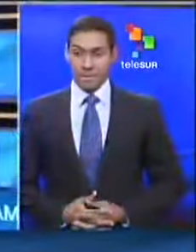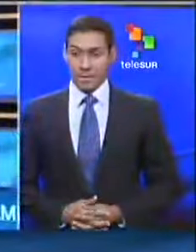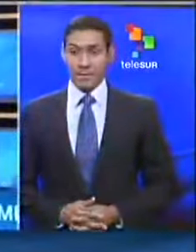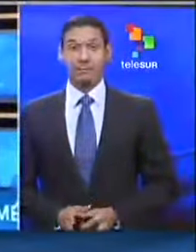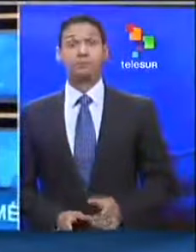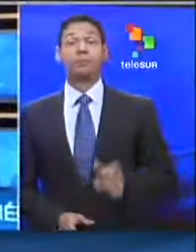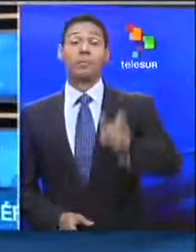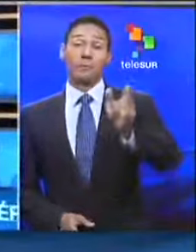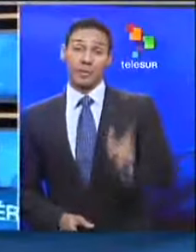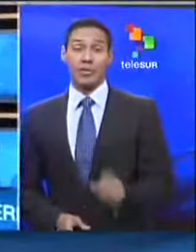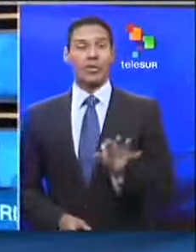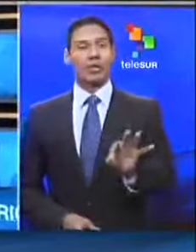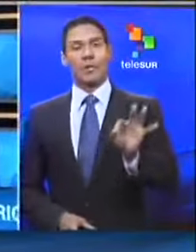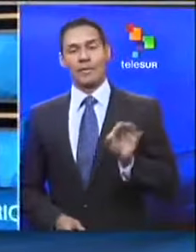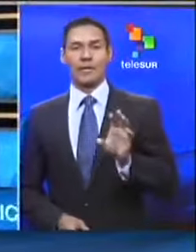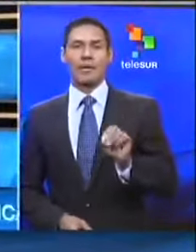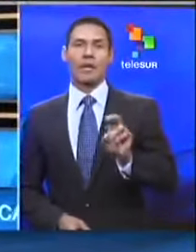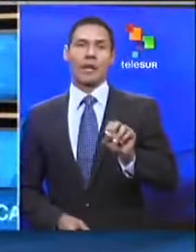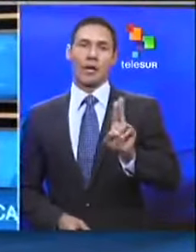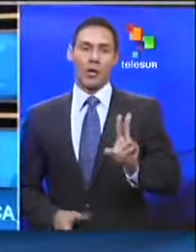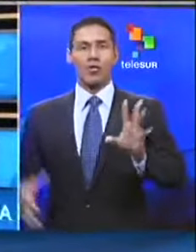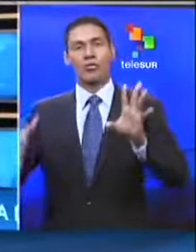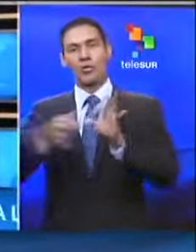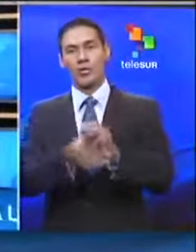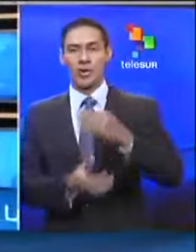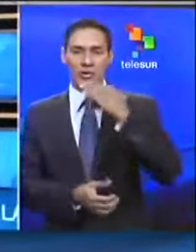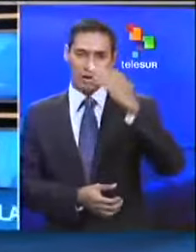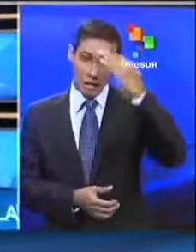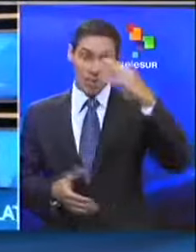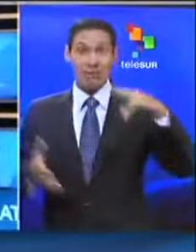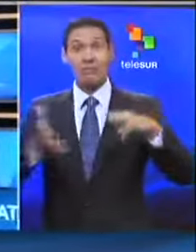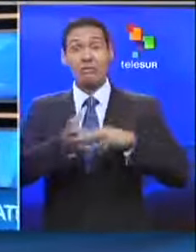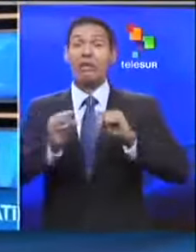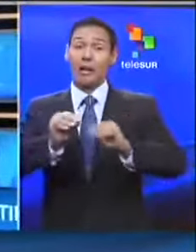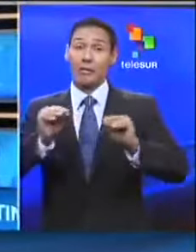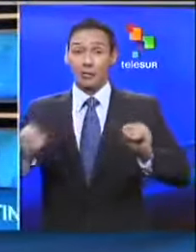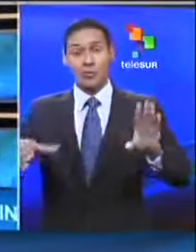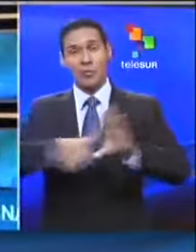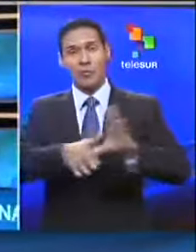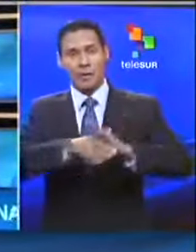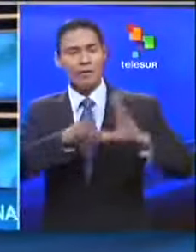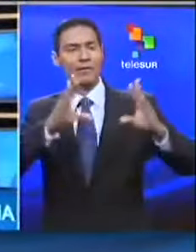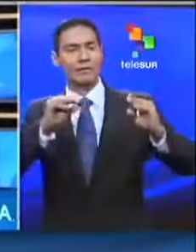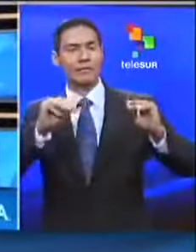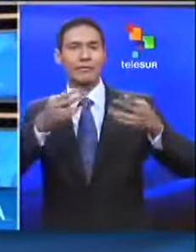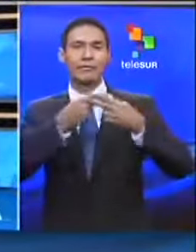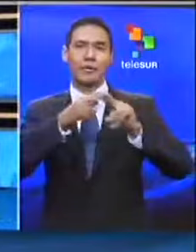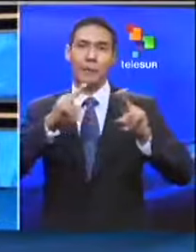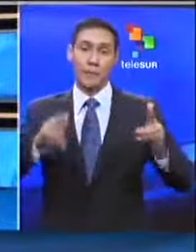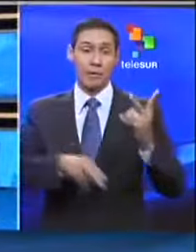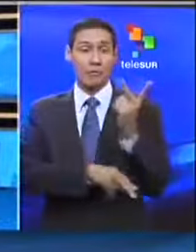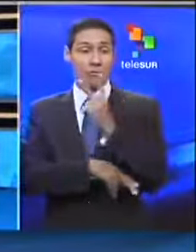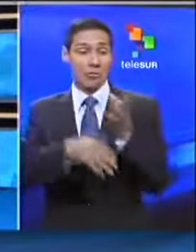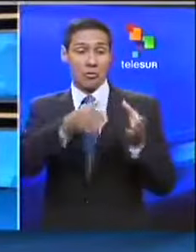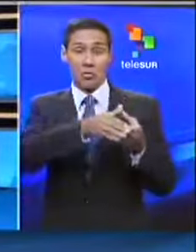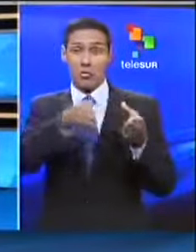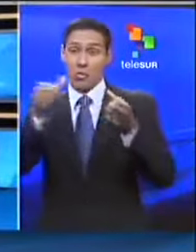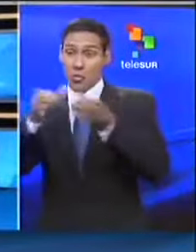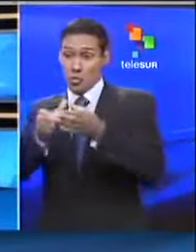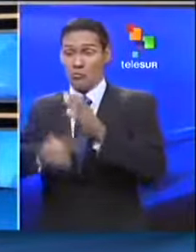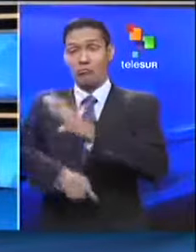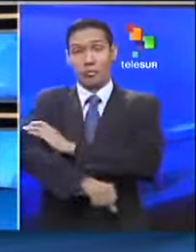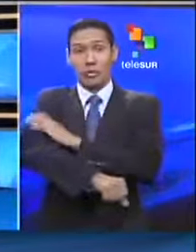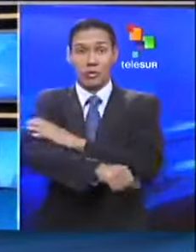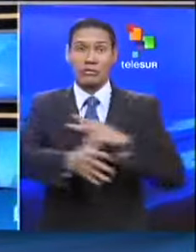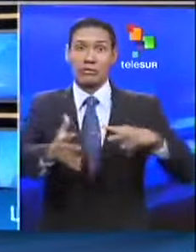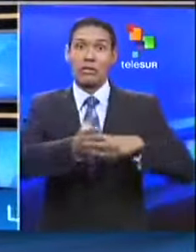El enviado especial de la ONU y Liga Árabe para Siria, El Akder Brahimi, anunció este martes que las conversaciones de paz entre las delegaciones de la oposición y el